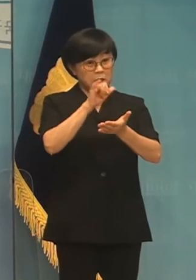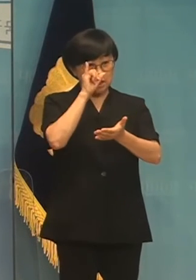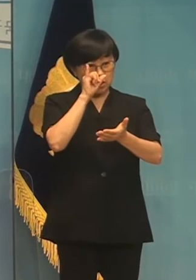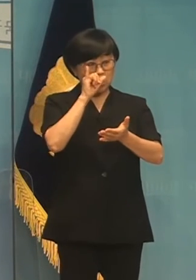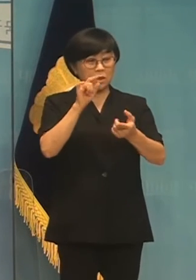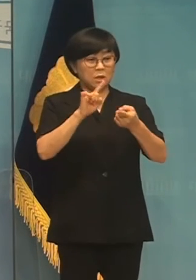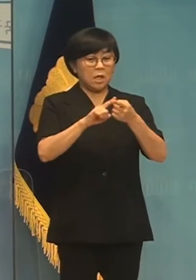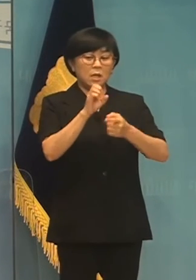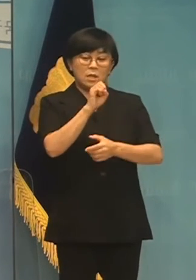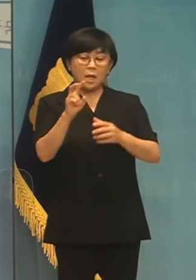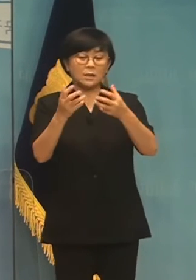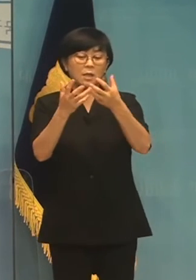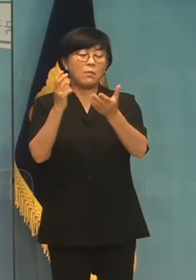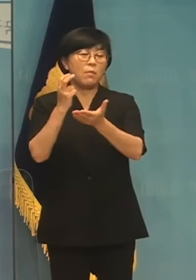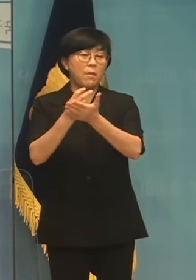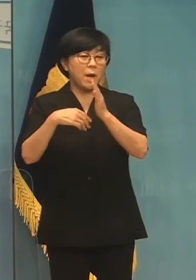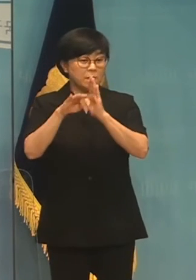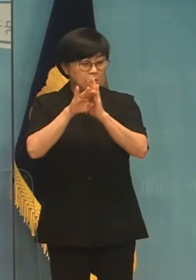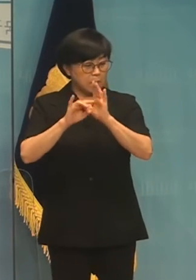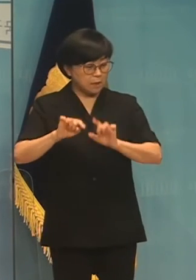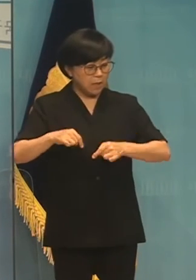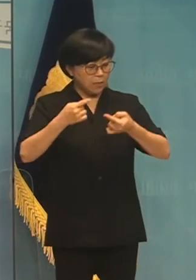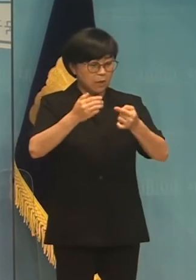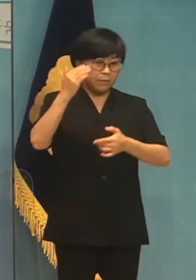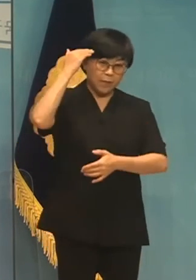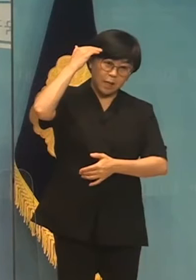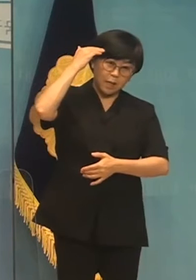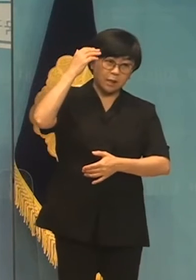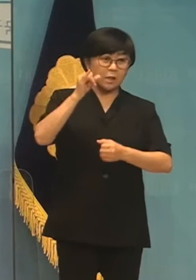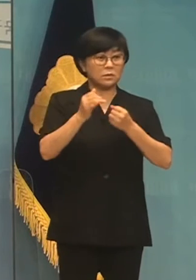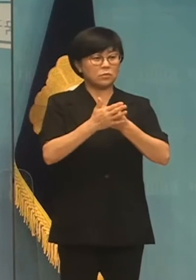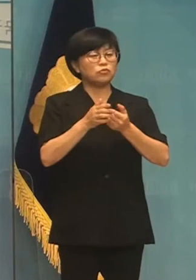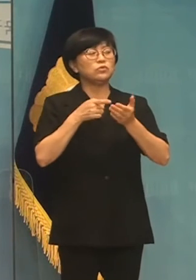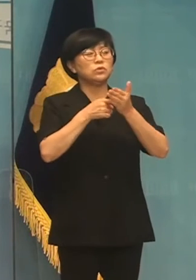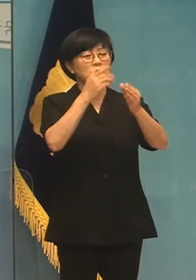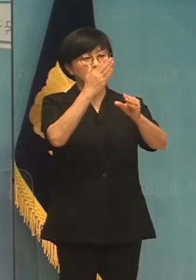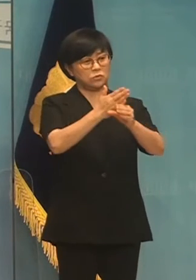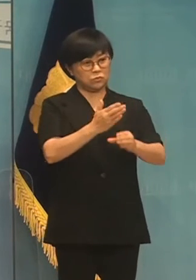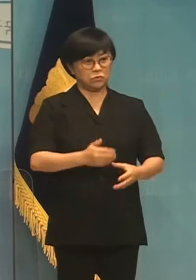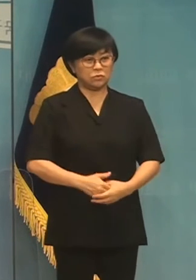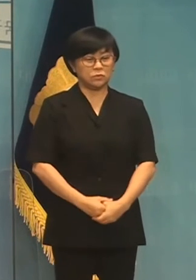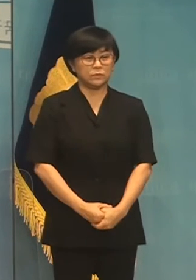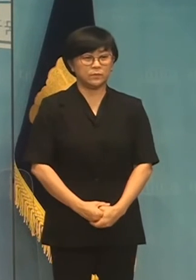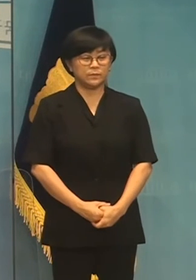야당의 보관심사 참여를 방해하면서 추진하고 있습니다.